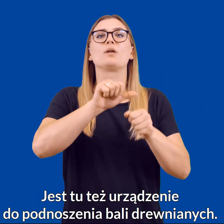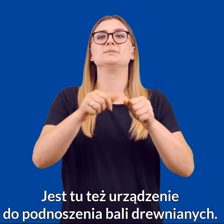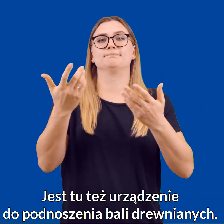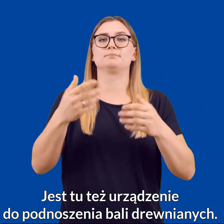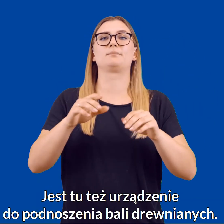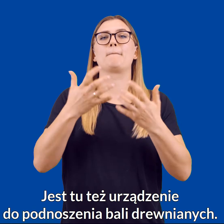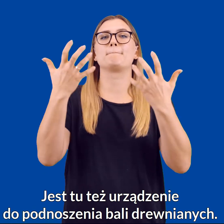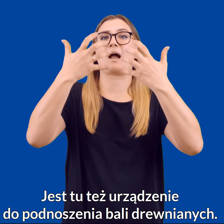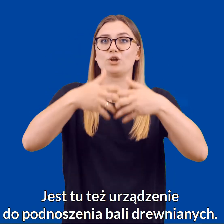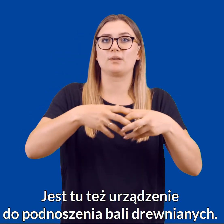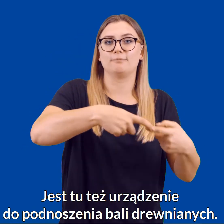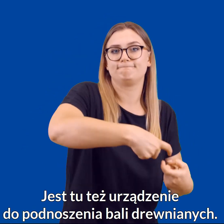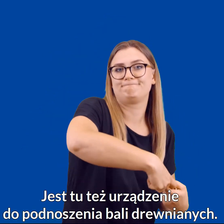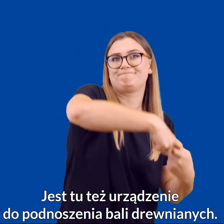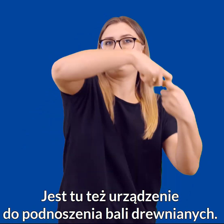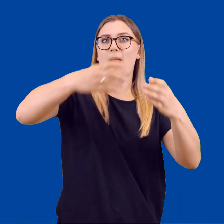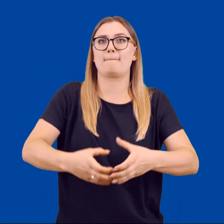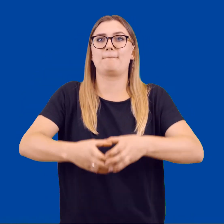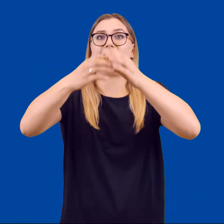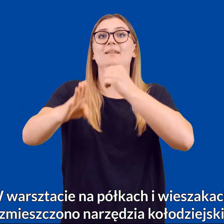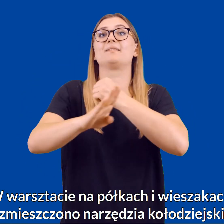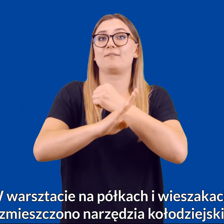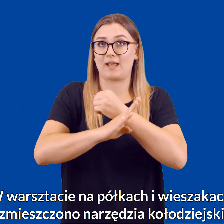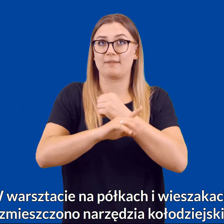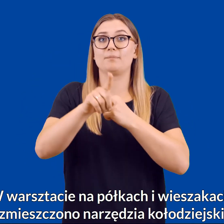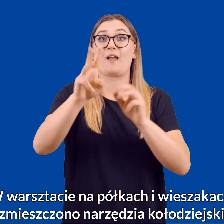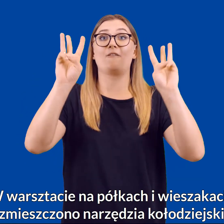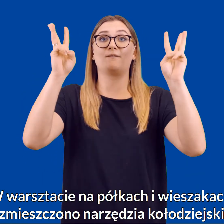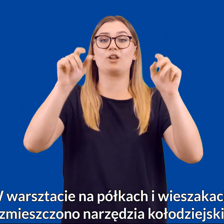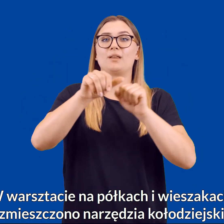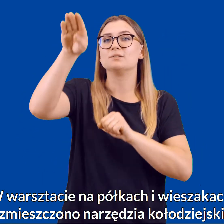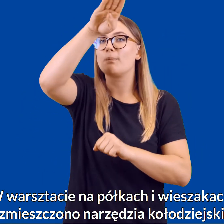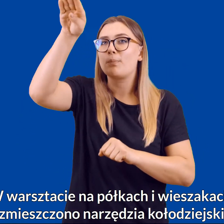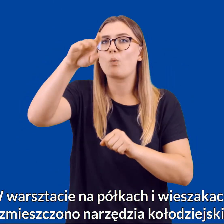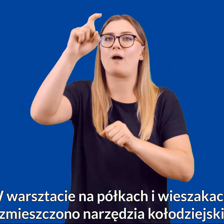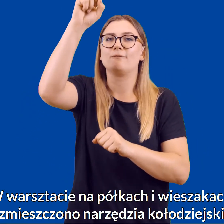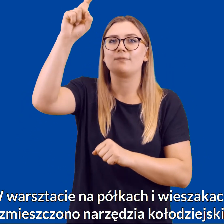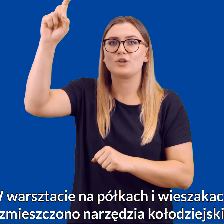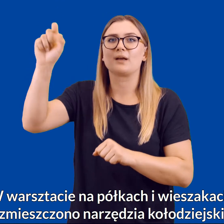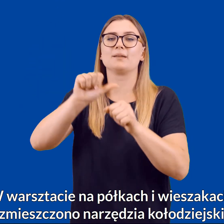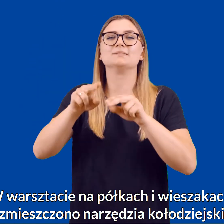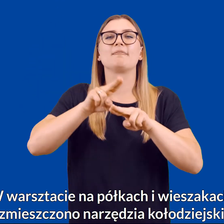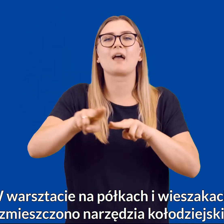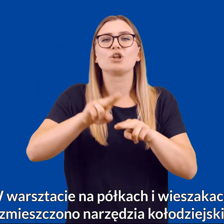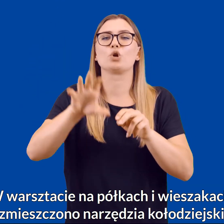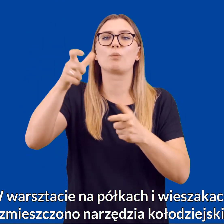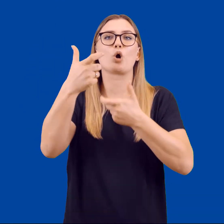urządzenie do podnoszenia bali drewnianych. W warsztacie na półkach i wieszakach rozmieszczono narzędzia kołodziejskie.